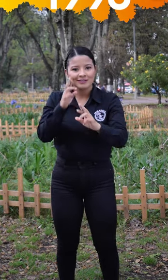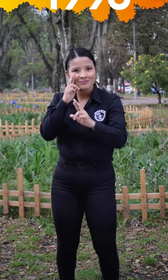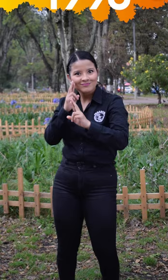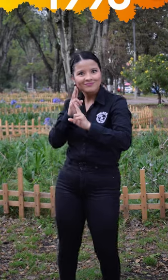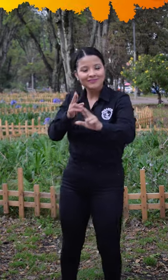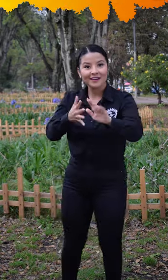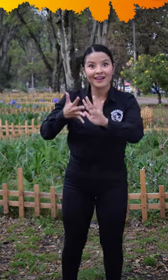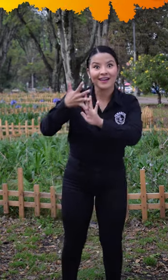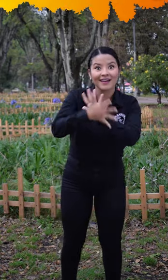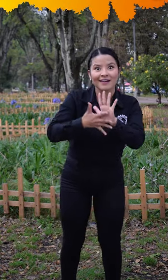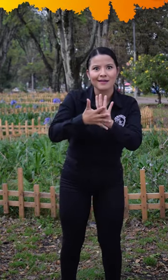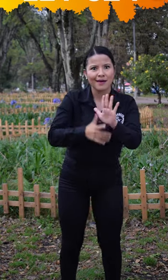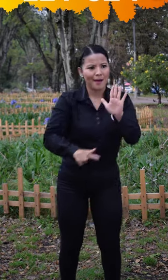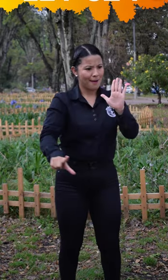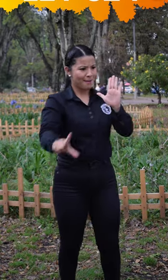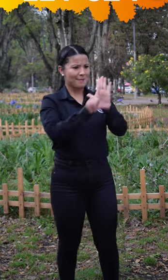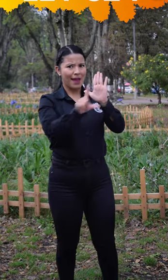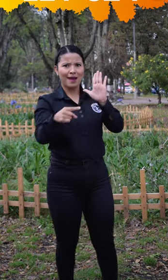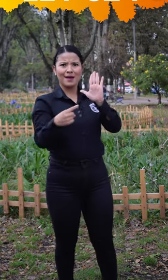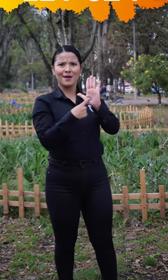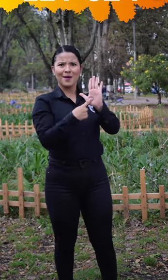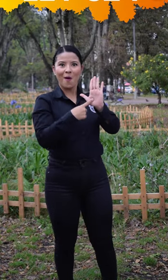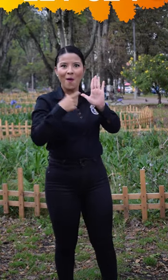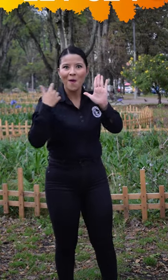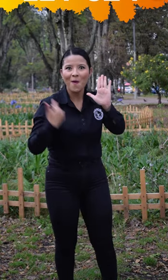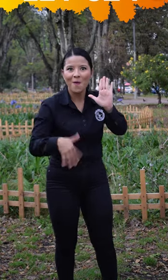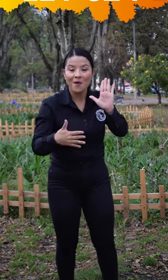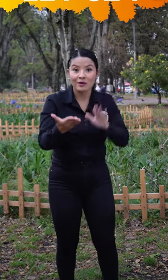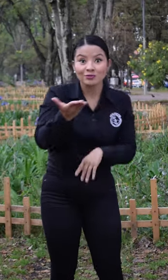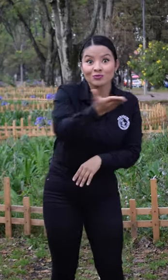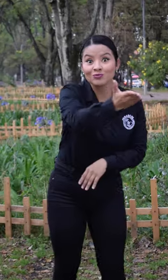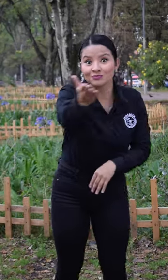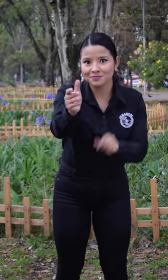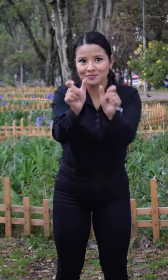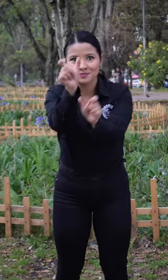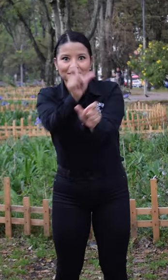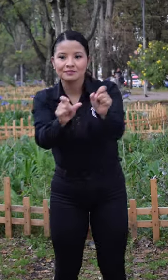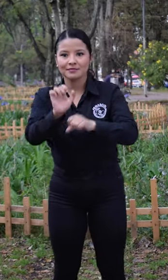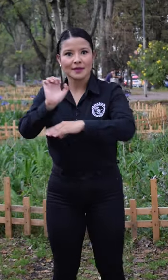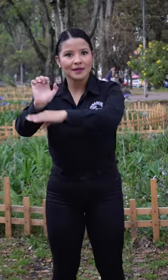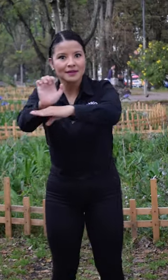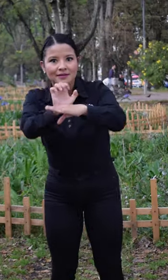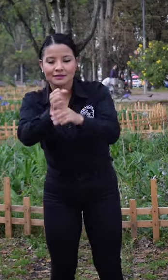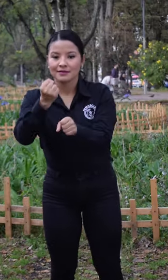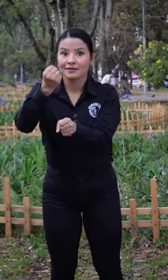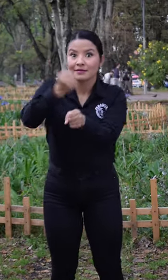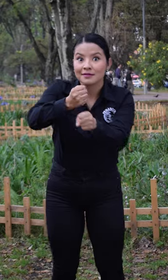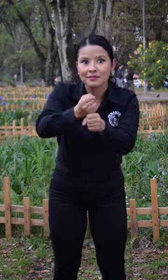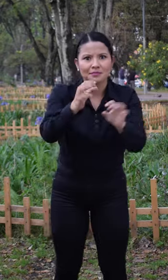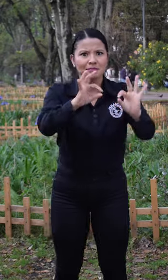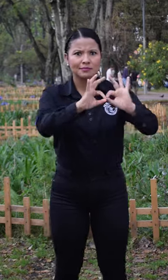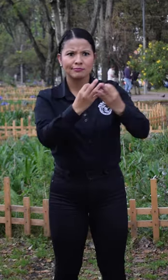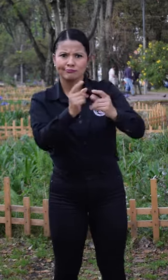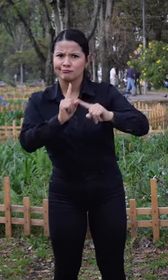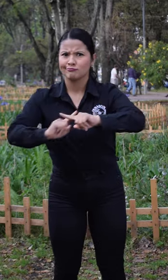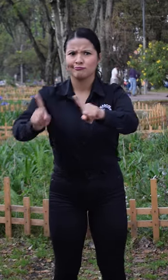y su reconocimiento hacia la lengua de señas, que se ha visibilizado en las